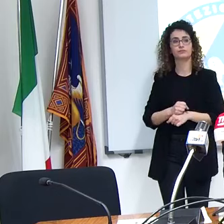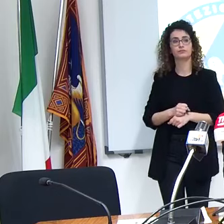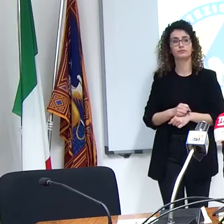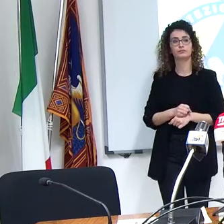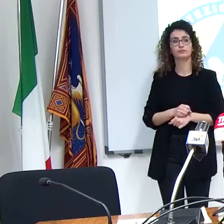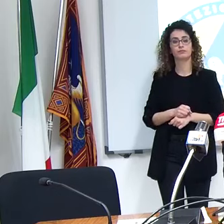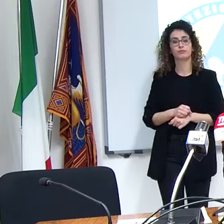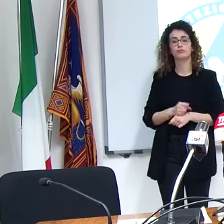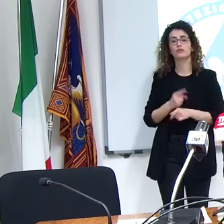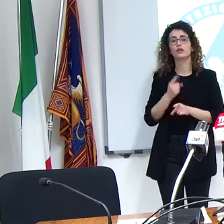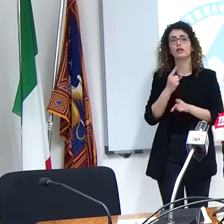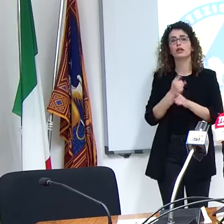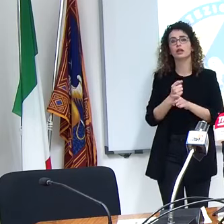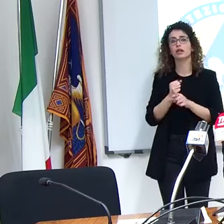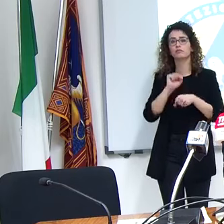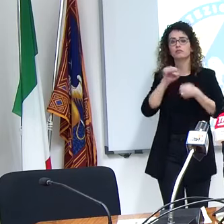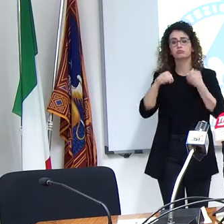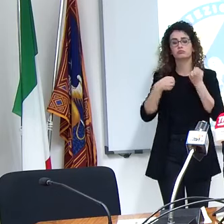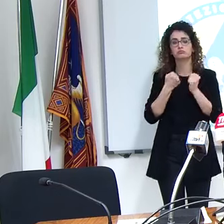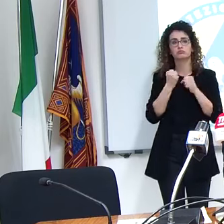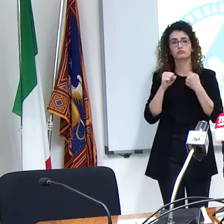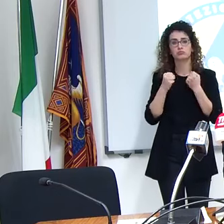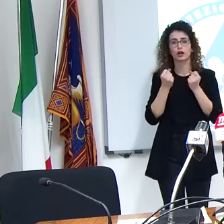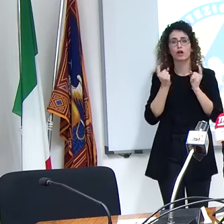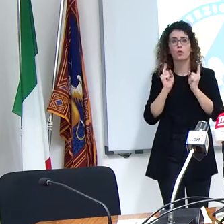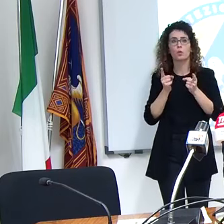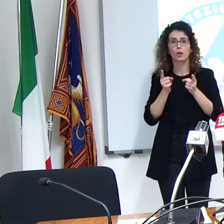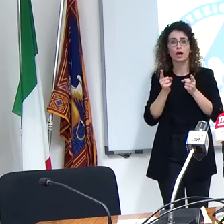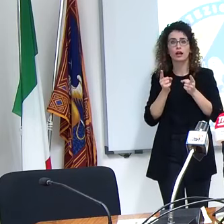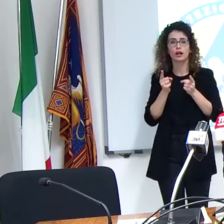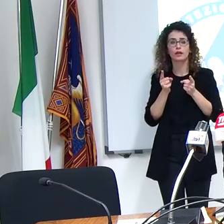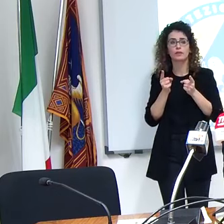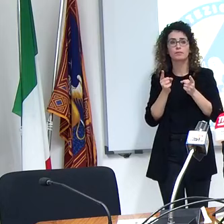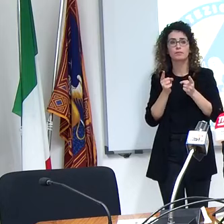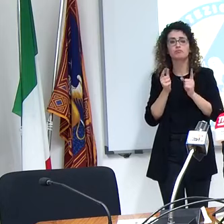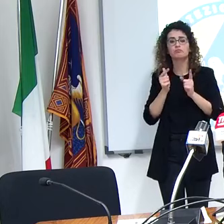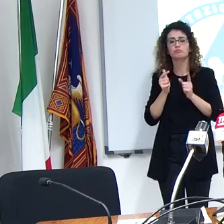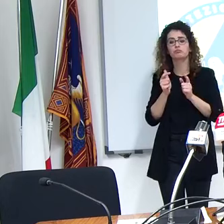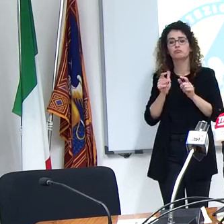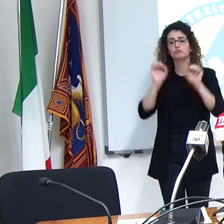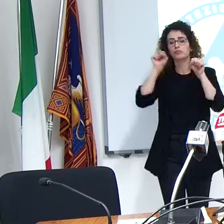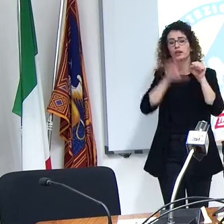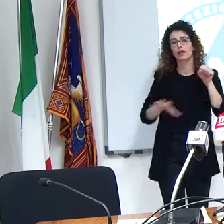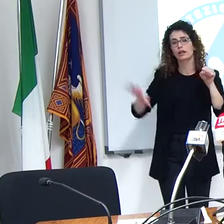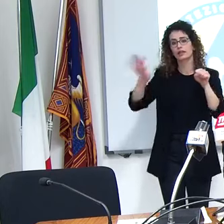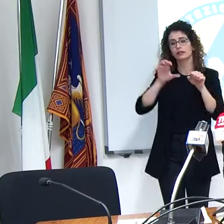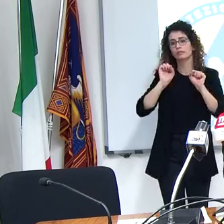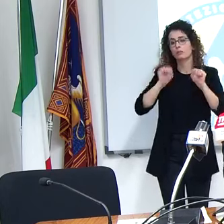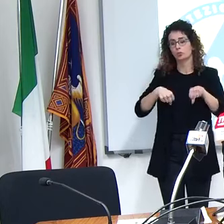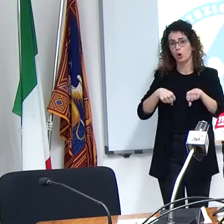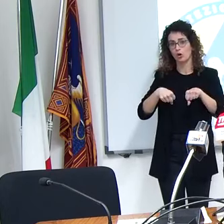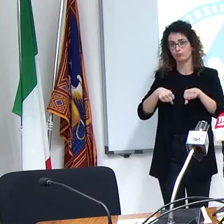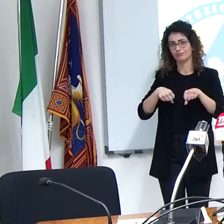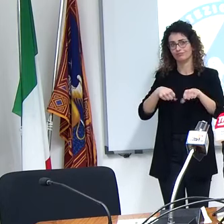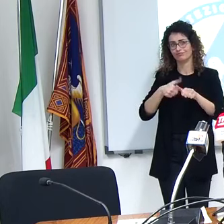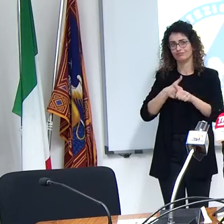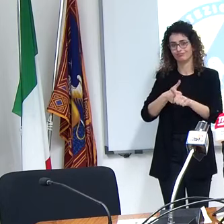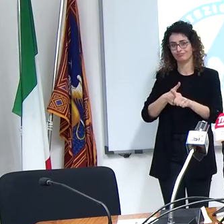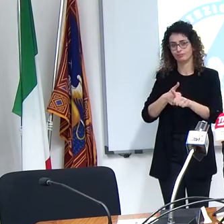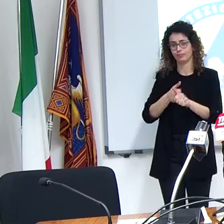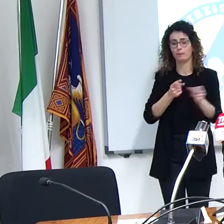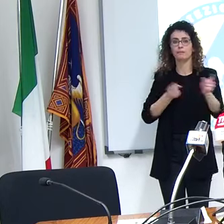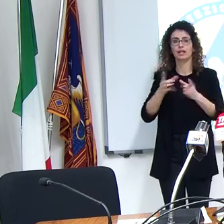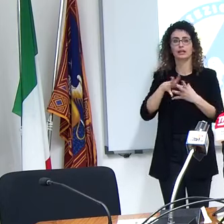svolgere le attività che possono essere svolte nel territorio veneto a Pasqua